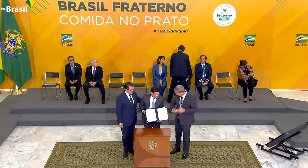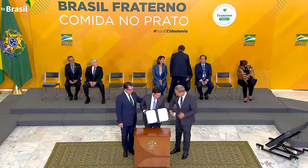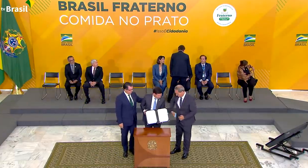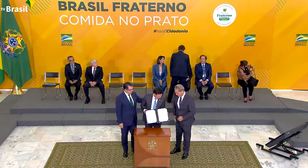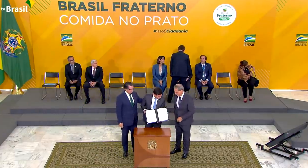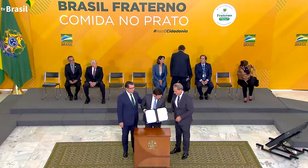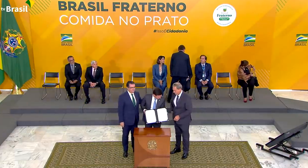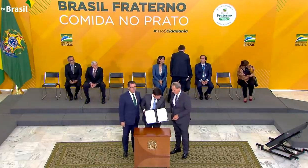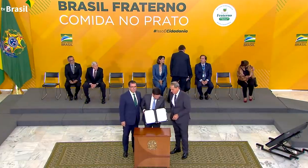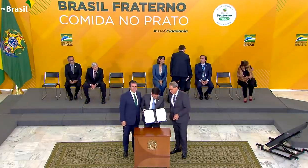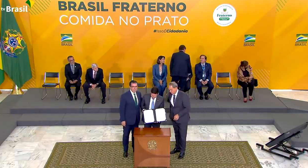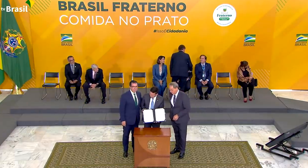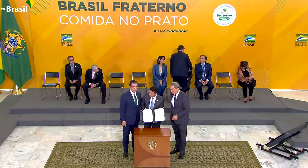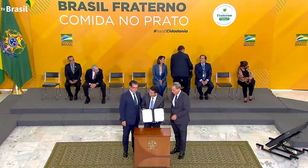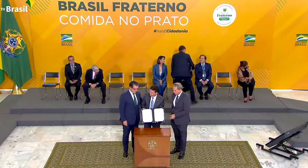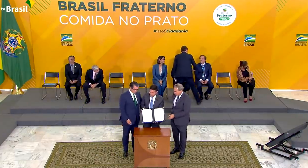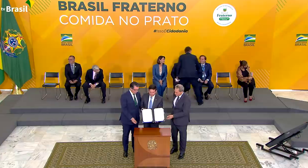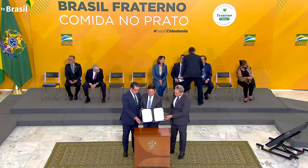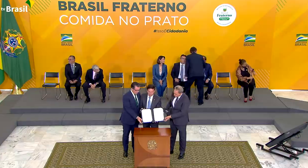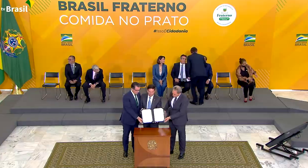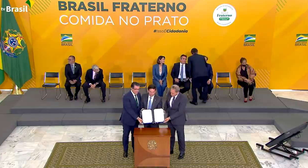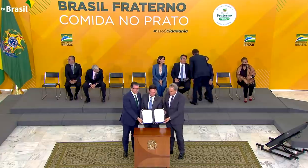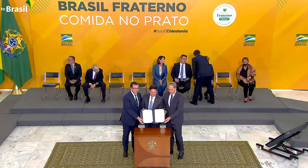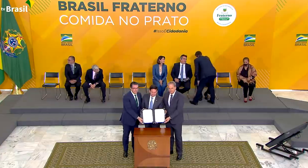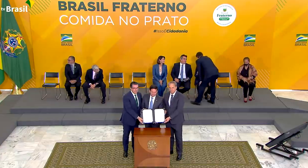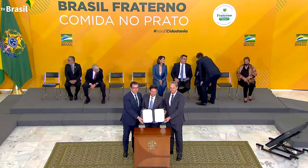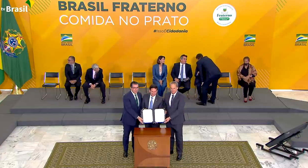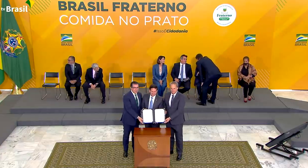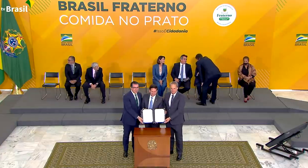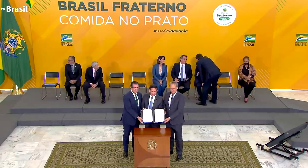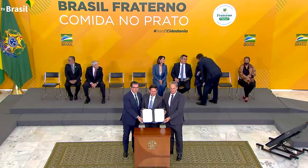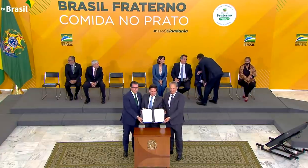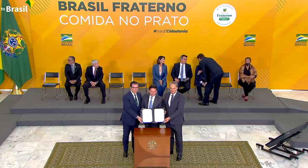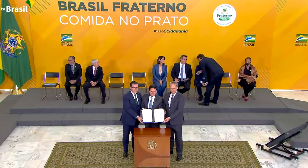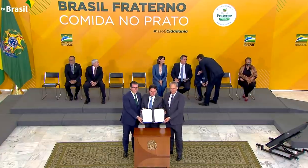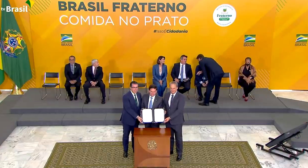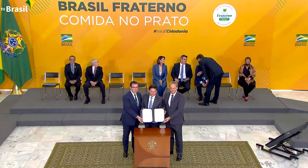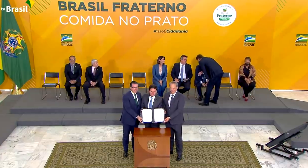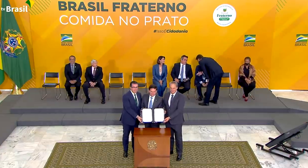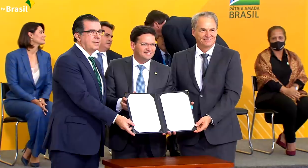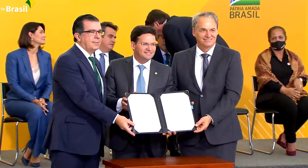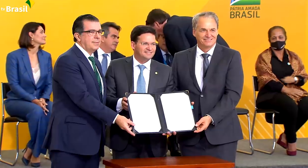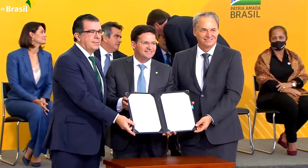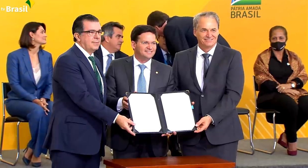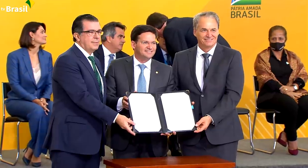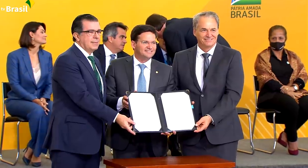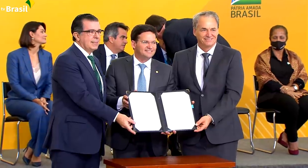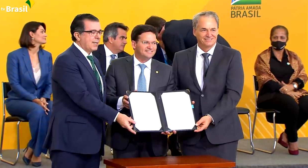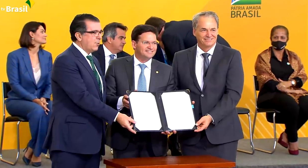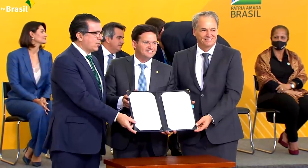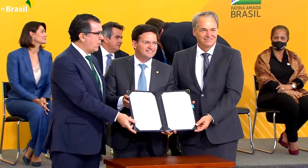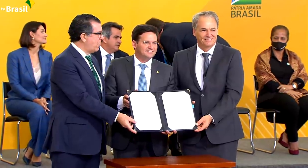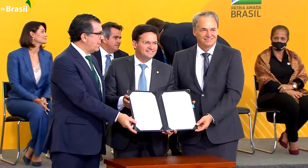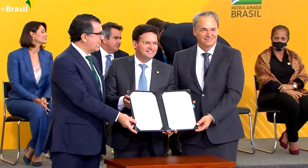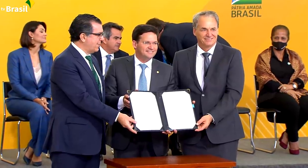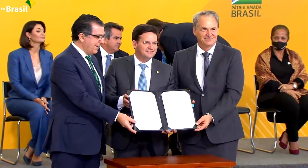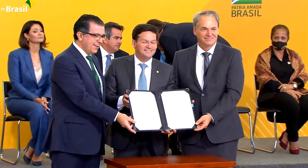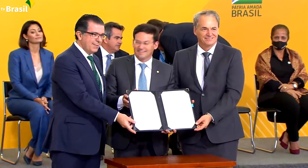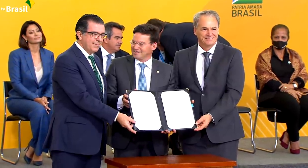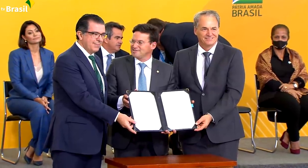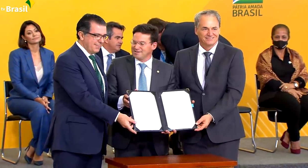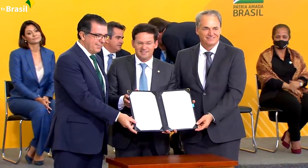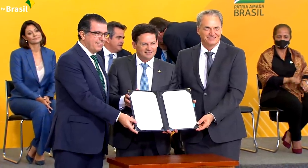no programa Brasil Fraterno, certificada pelo Governo Federal. O manual operativo